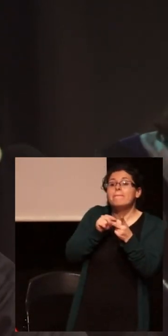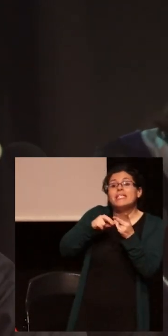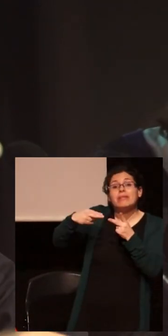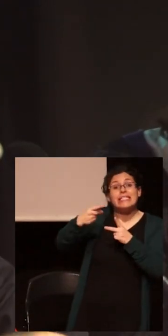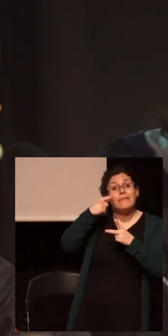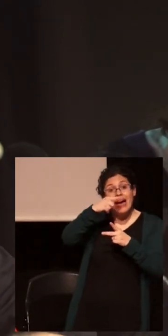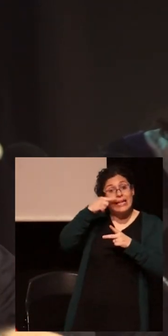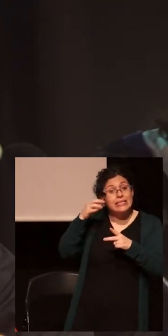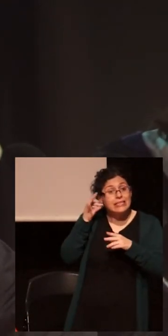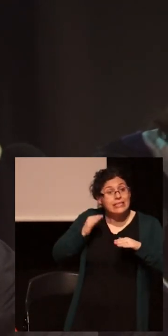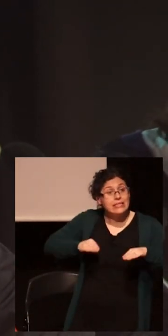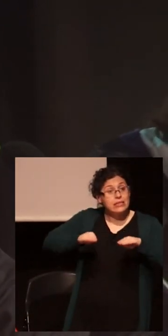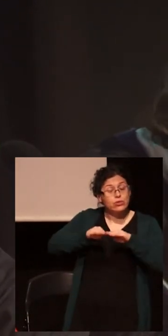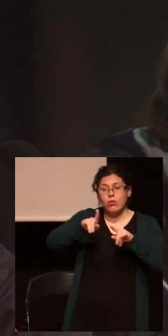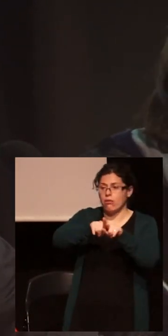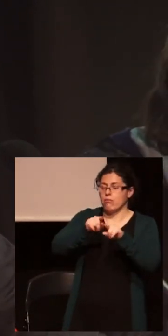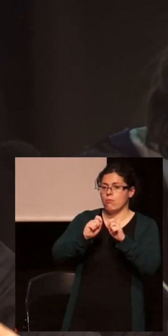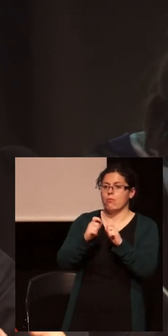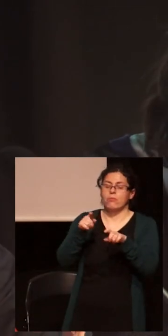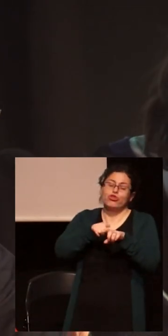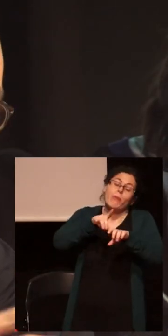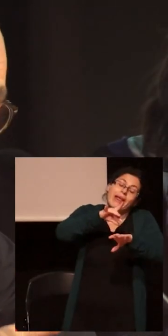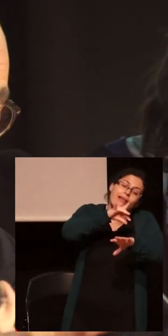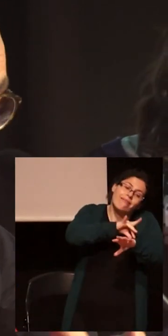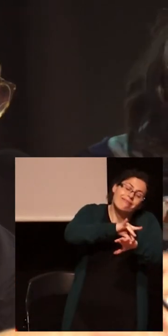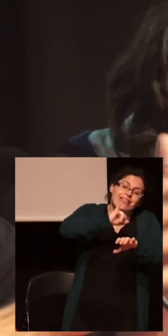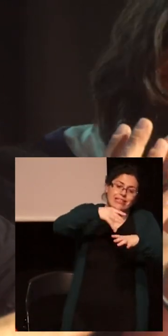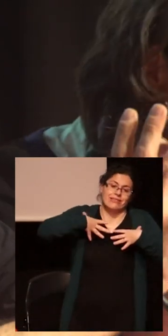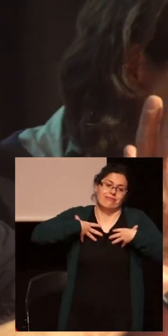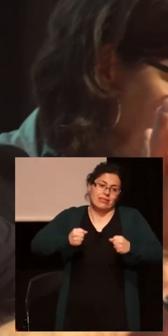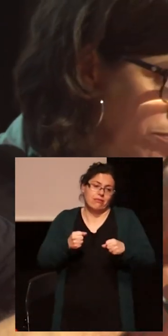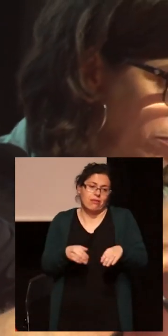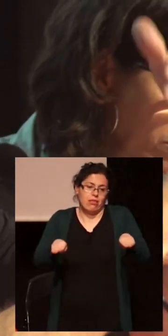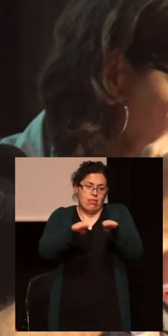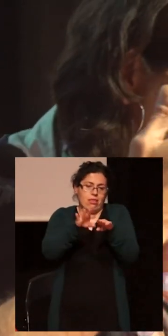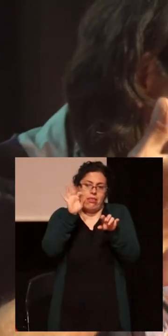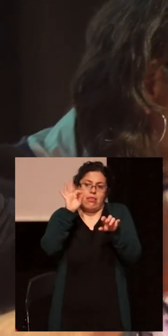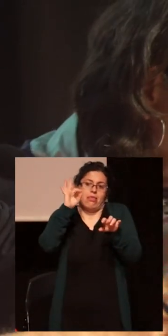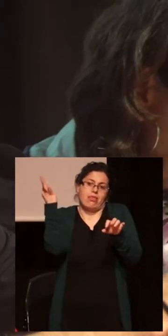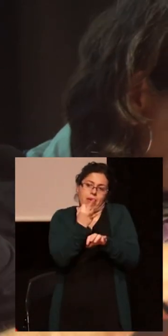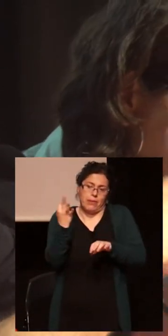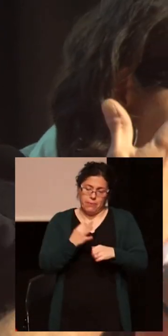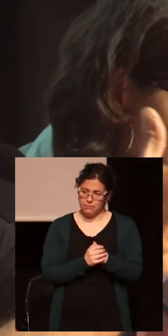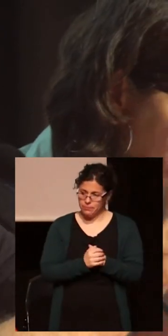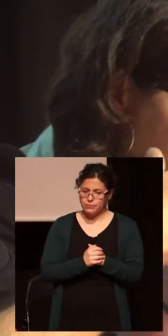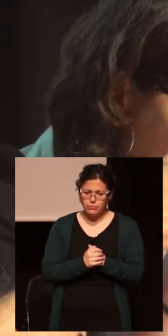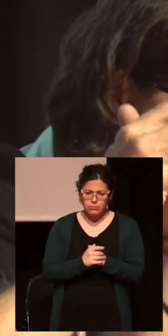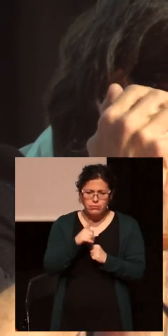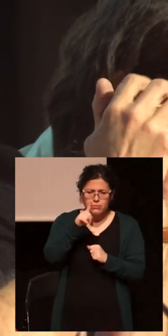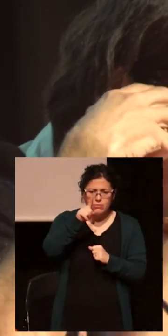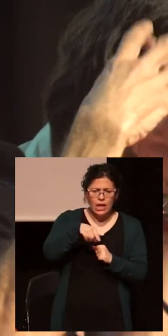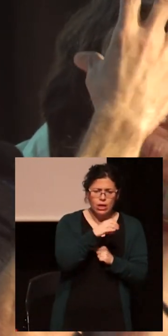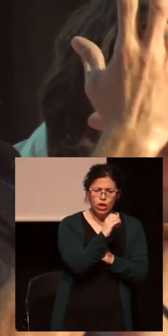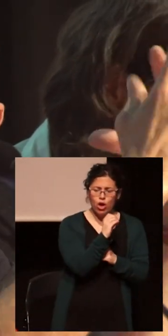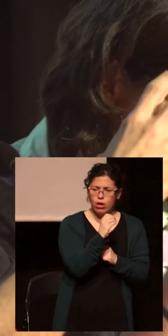a concepciones sobre la salud y la enfermedad. Y un poco yo muchas veces, desde el ABC de la OMS, de la salud como bienestar